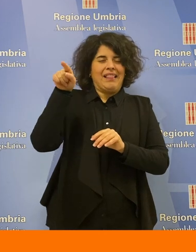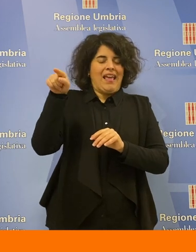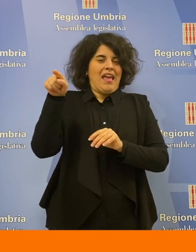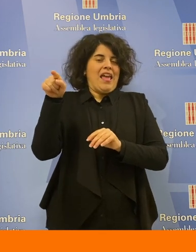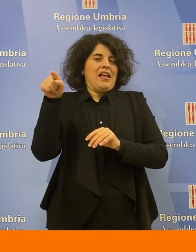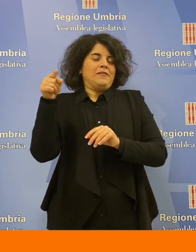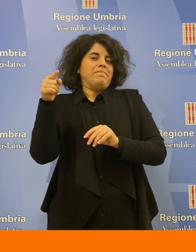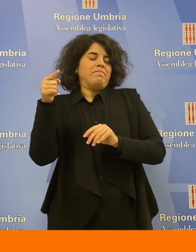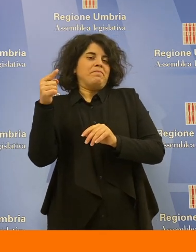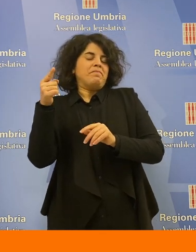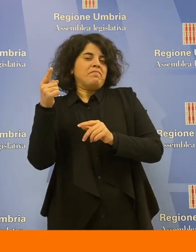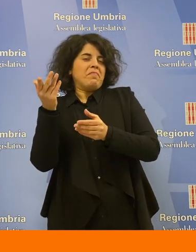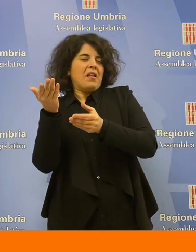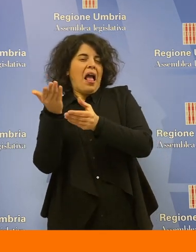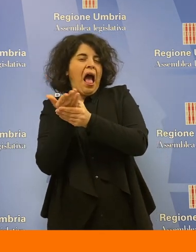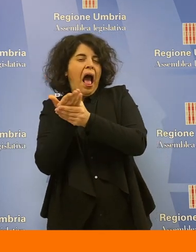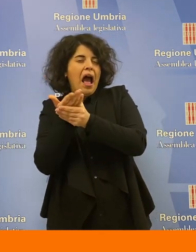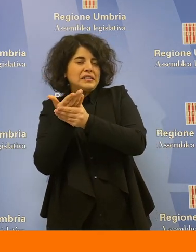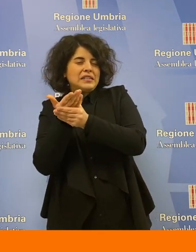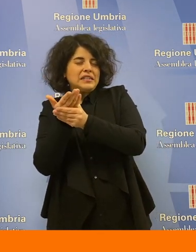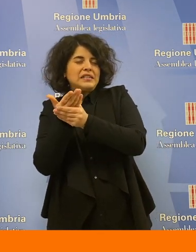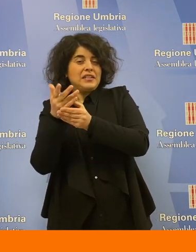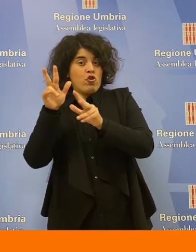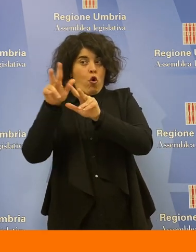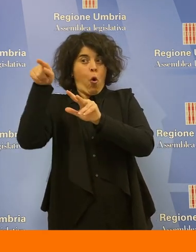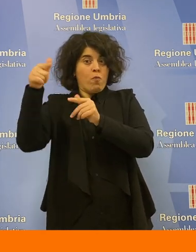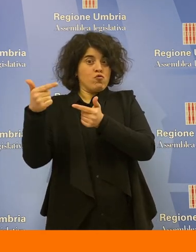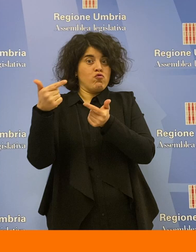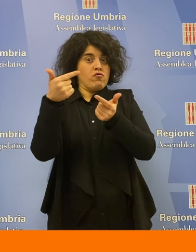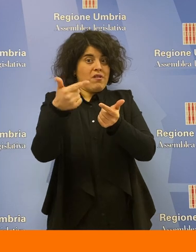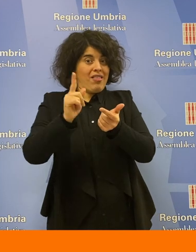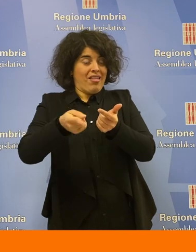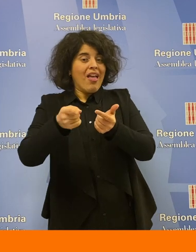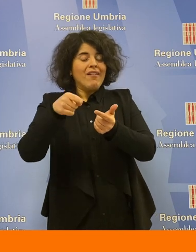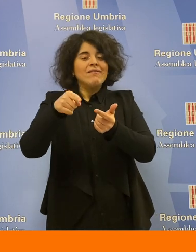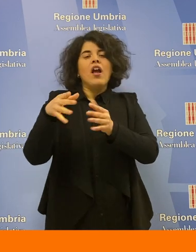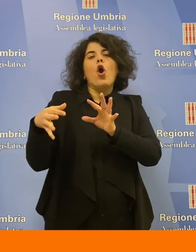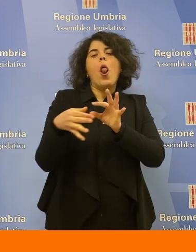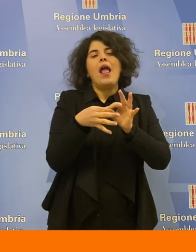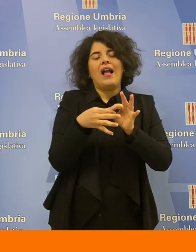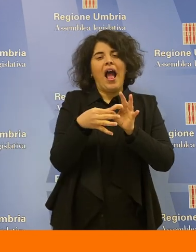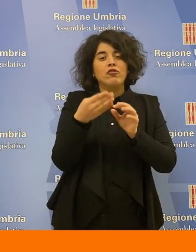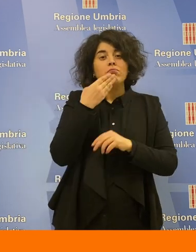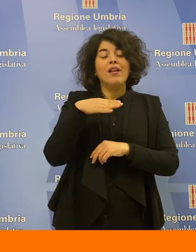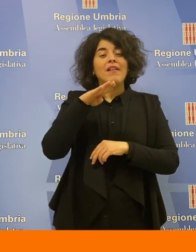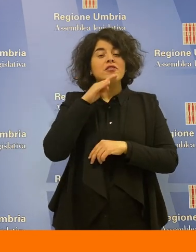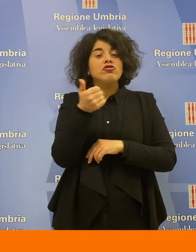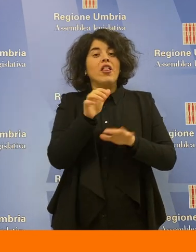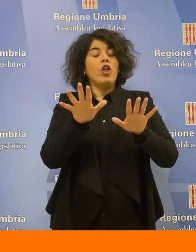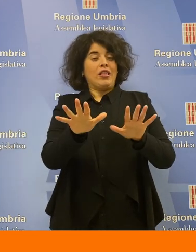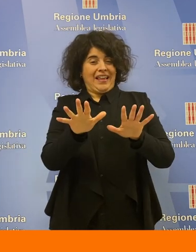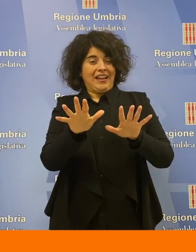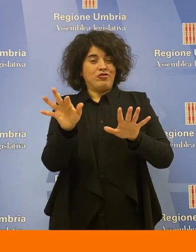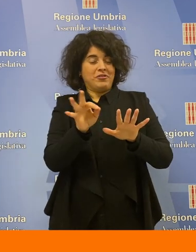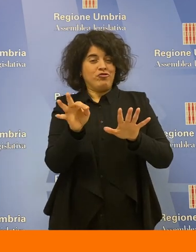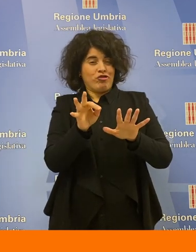che sono le questioni relative ai singoli edifici per poter ottenere il beneficio del 110. I ritardi in questi